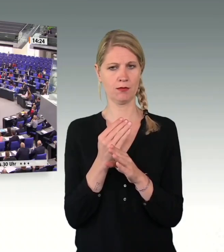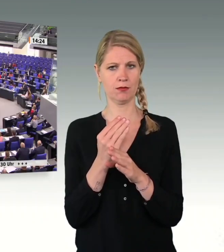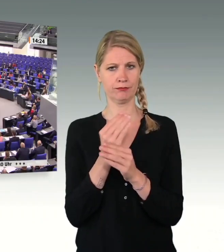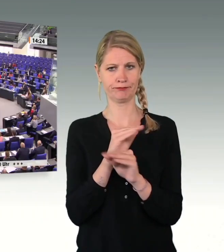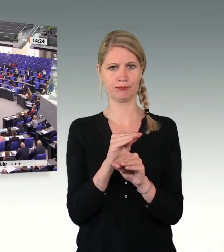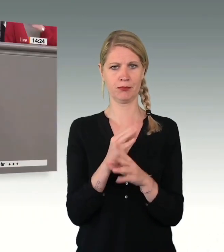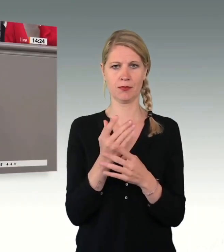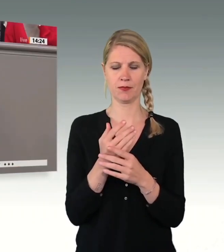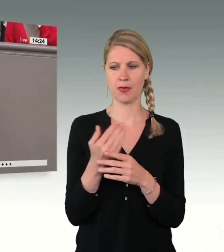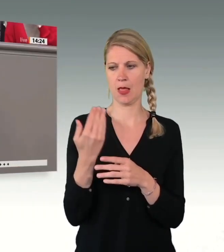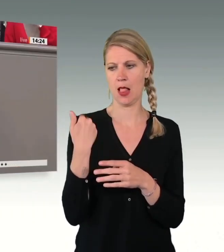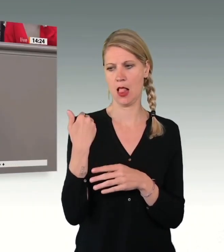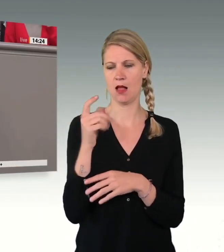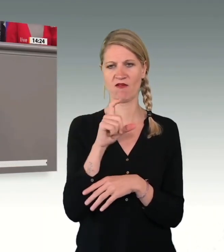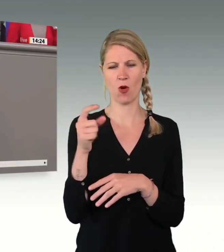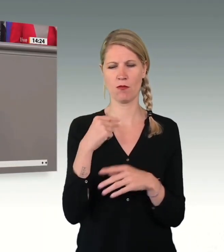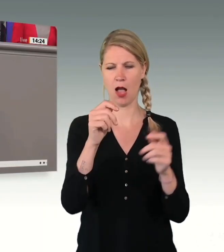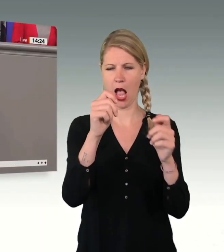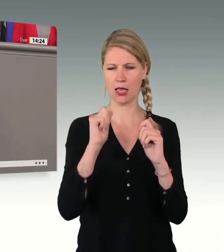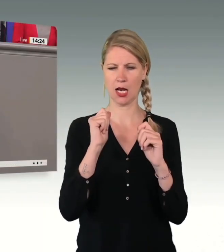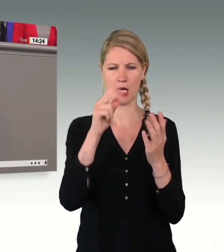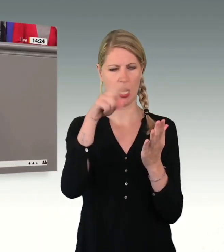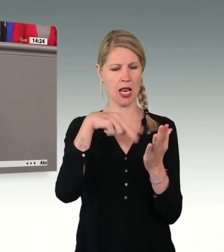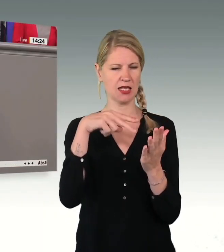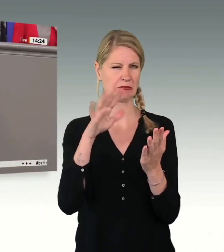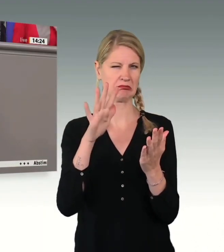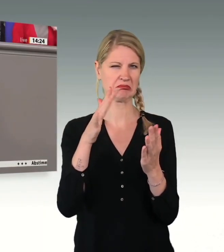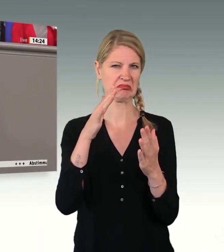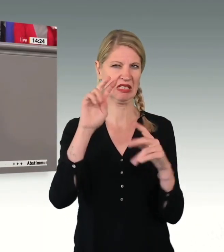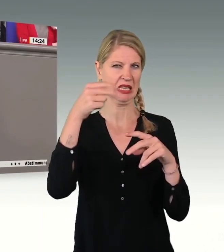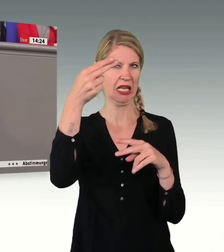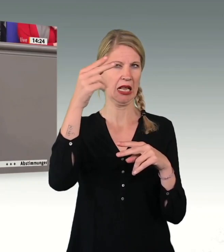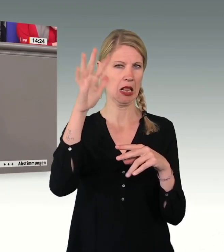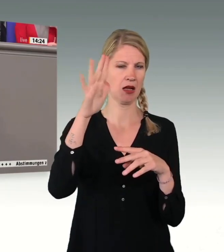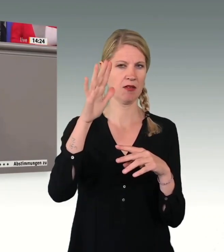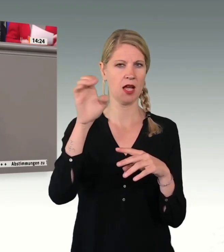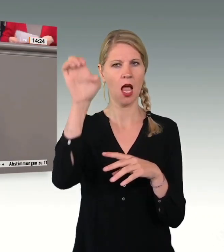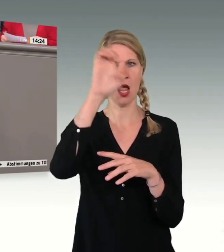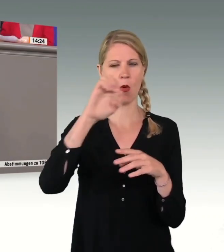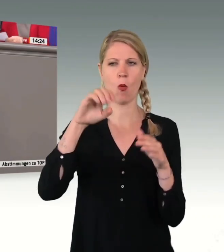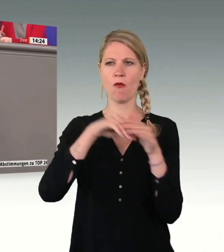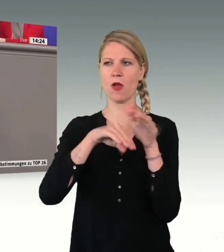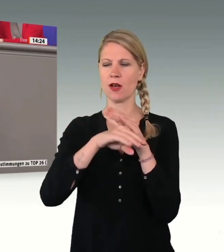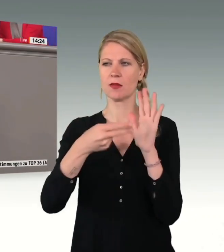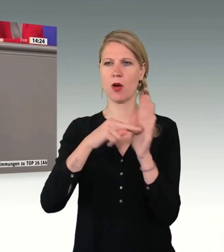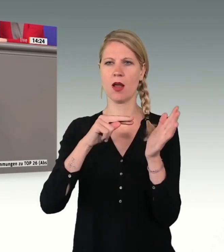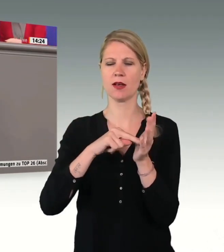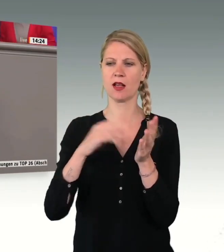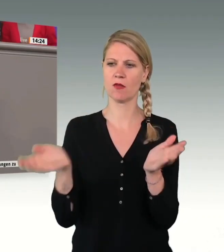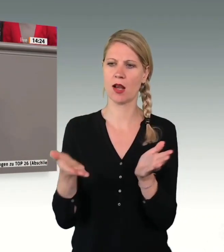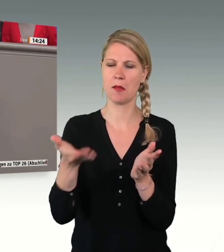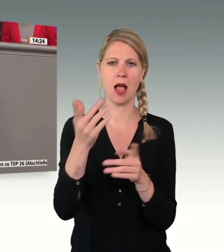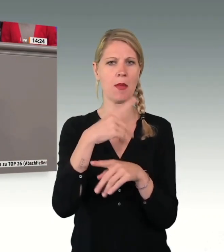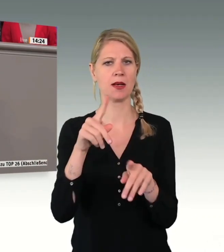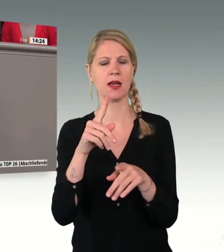Vor Wochen habe ich einen Antrag gelesen, der hieß in etwa so, EU-Flüchtlingspolitik voranbringen, aber nicht auf Kosten Deutschlands.